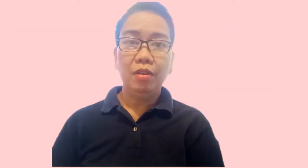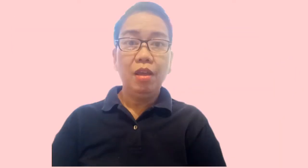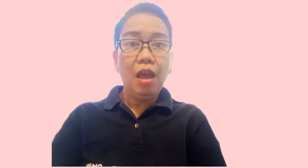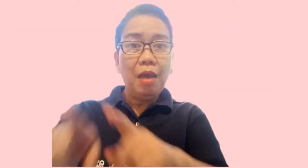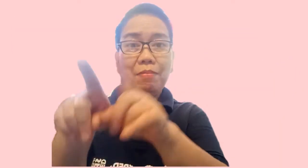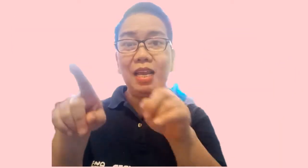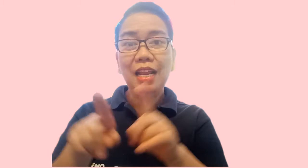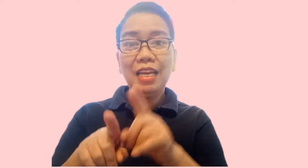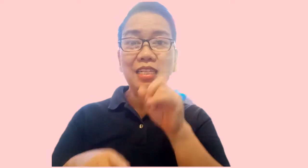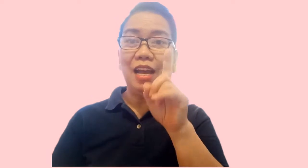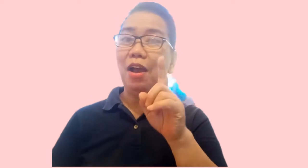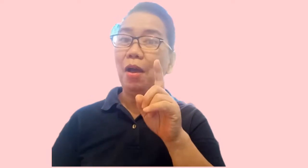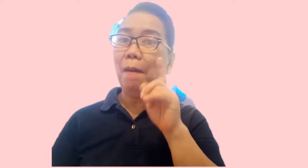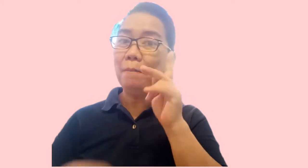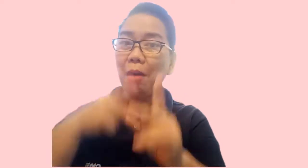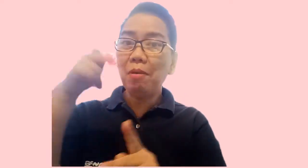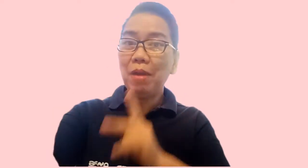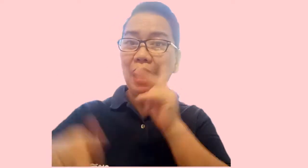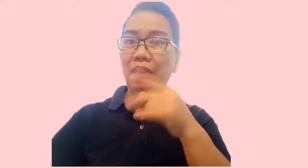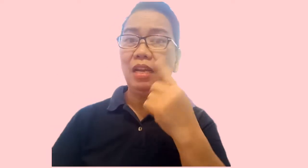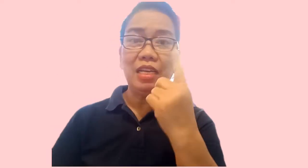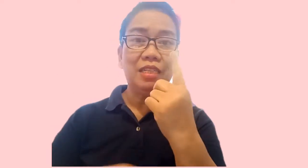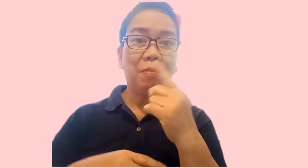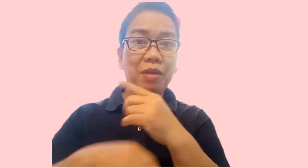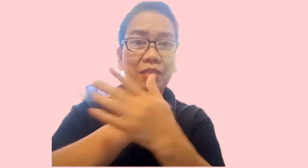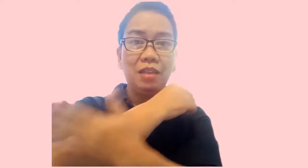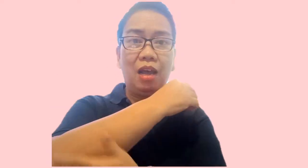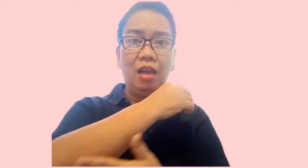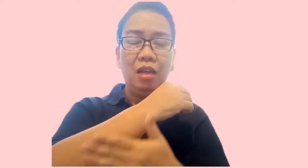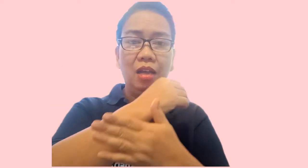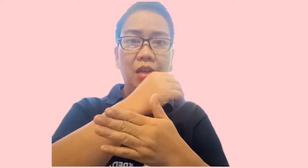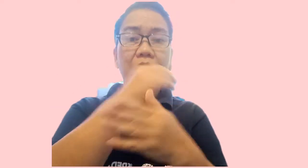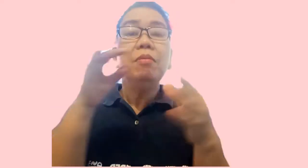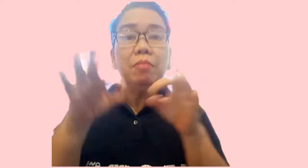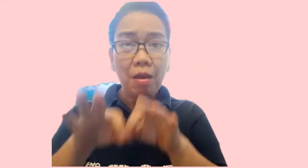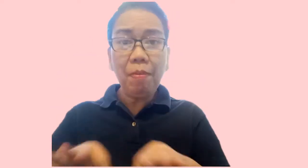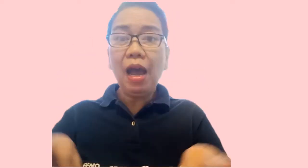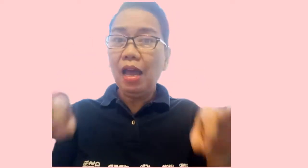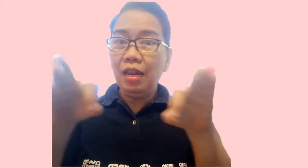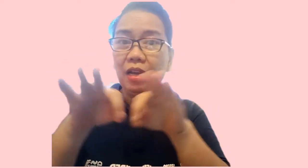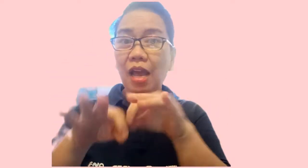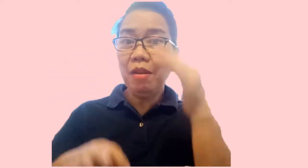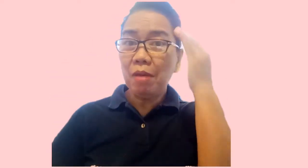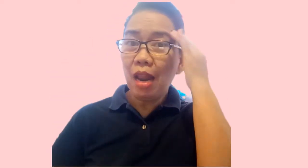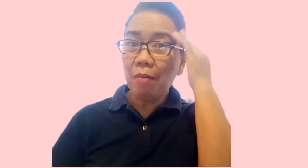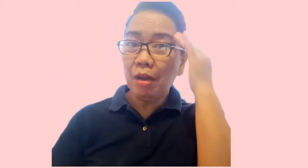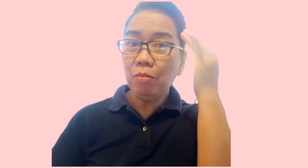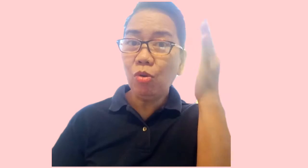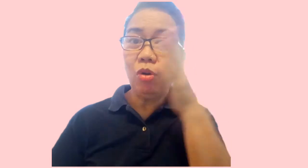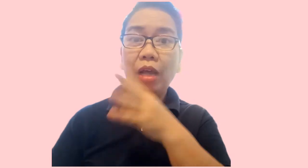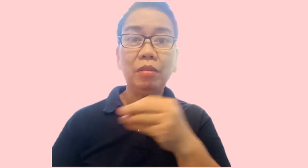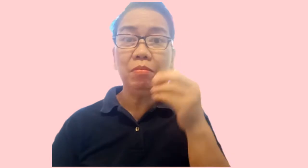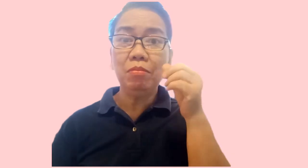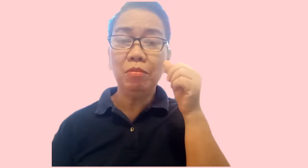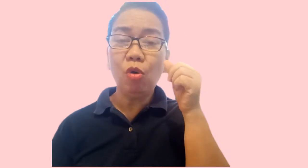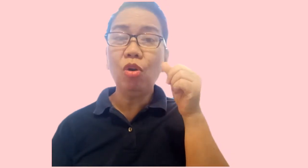Bilang isang mamamayan ng isang bansa, napakahalaga na malaman mo at or